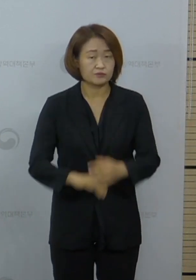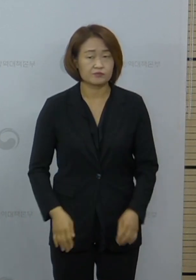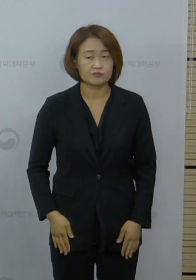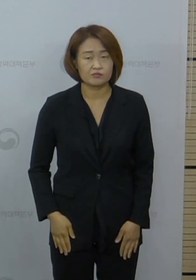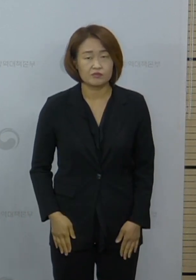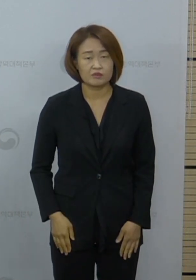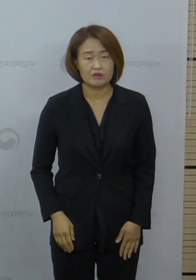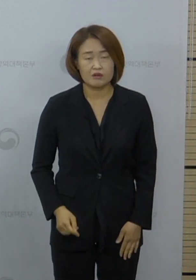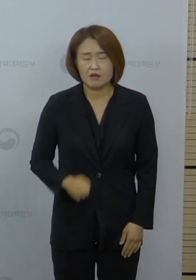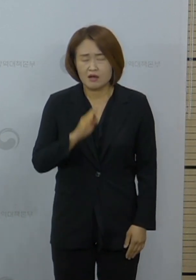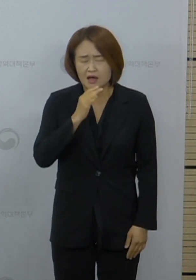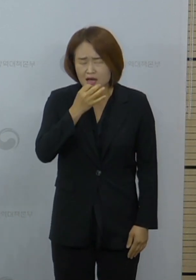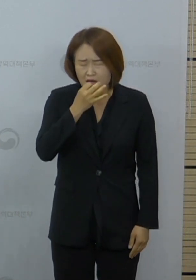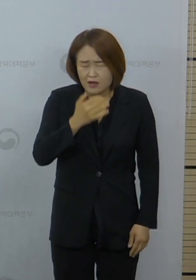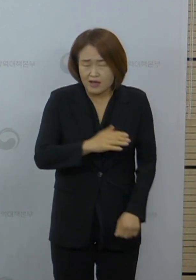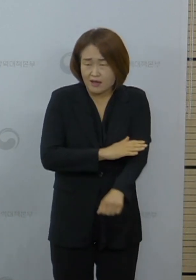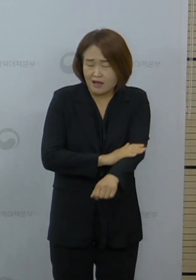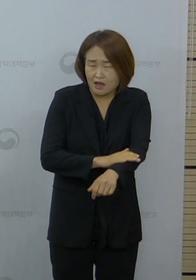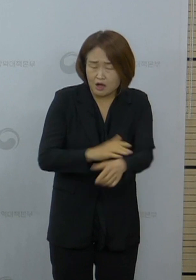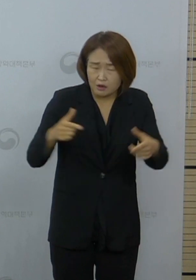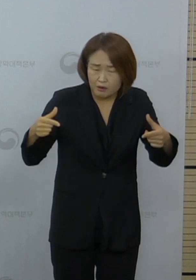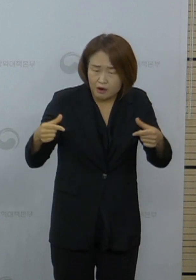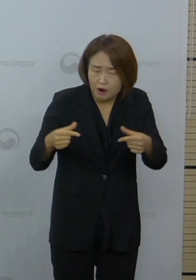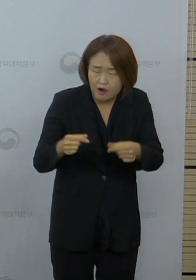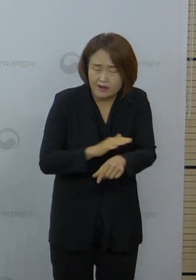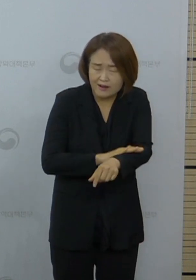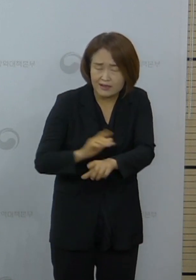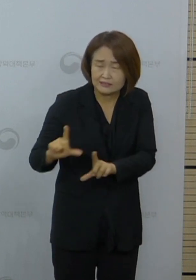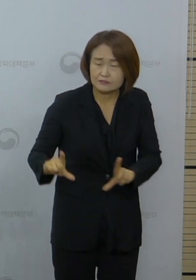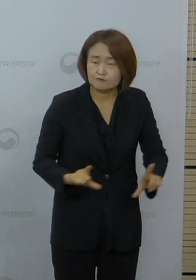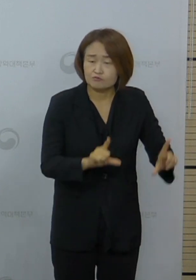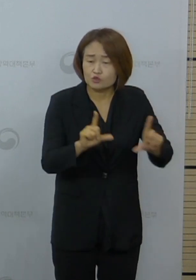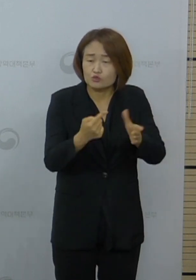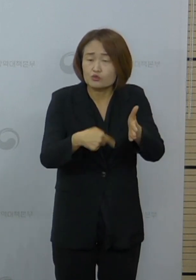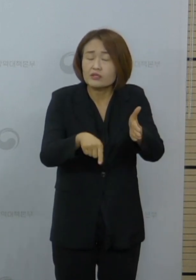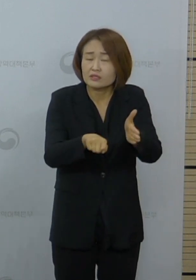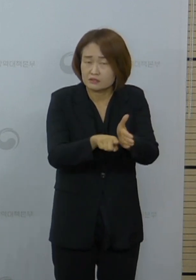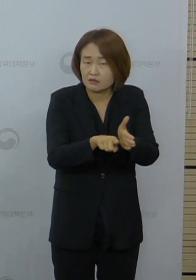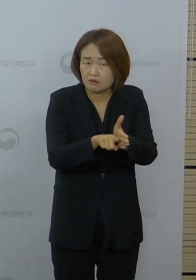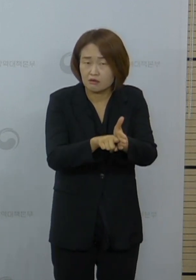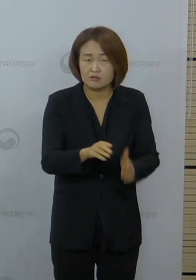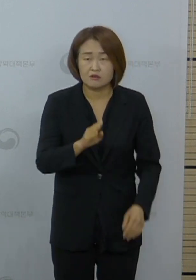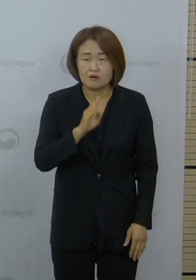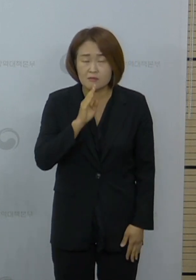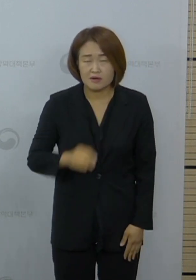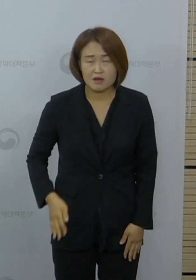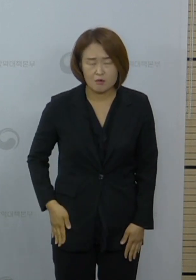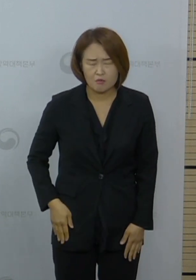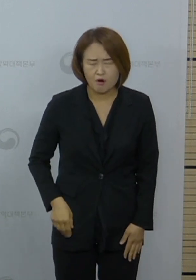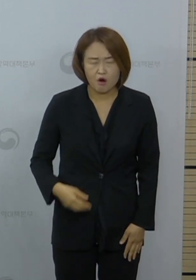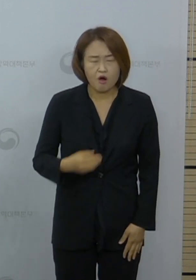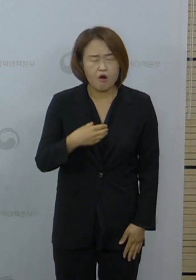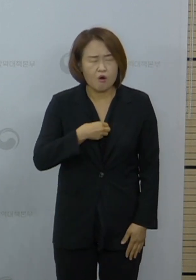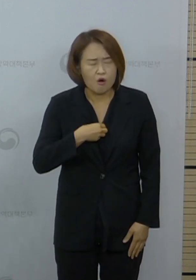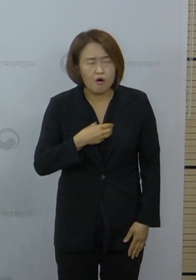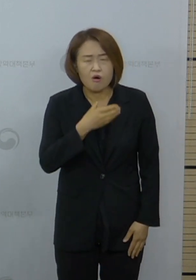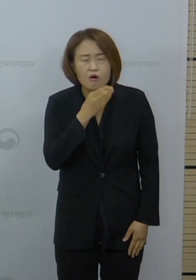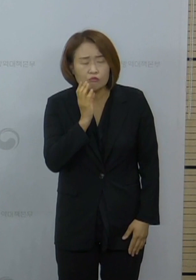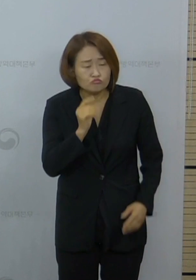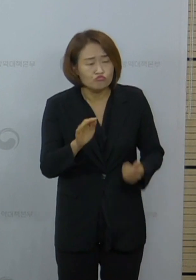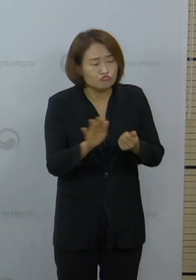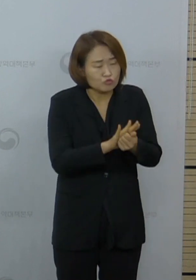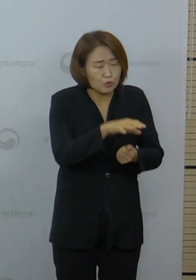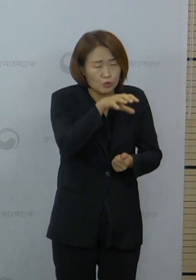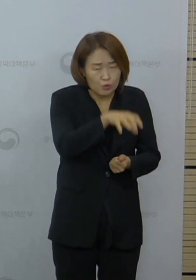힘들게 되찾은 소중한 일상을 지키기 위해 방역당국과 고위험시설의 운영자 국민 한 분 한 분의